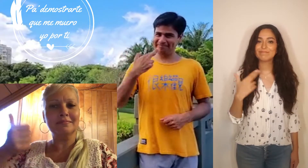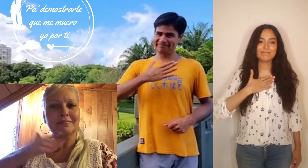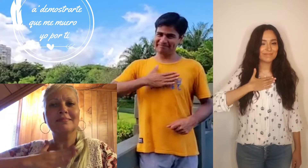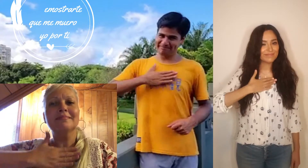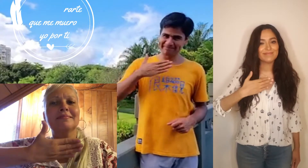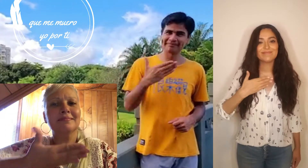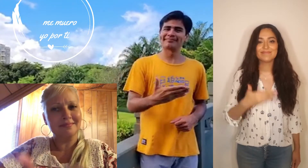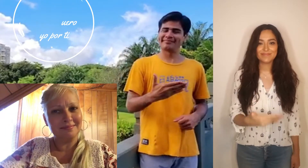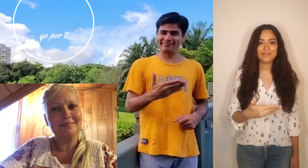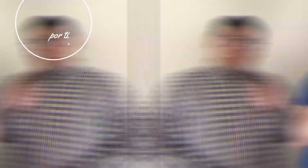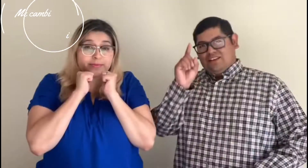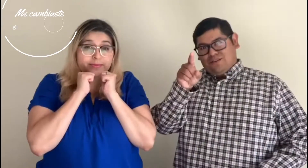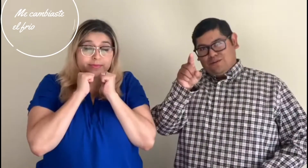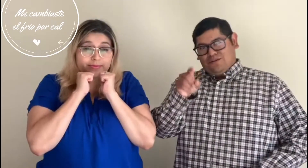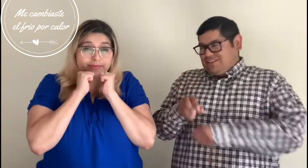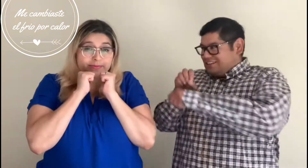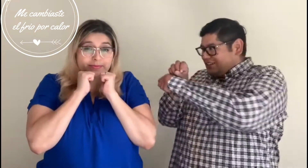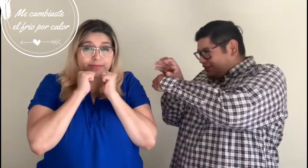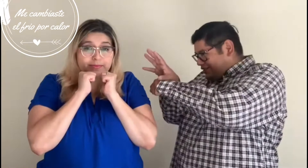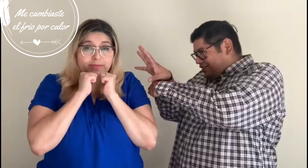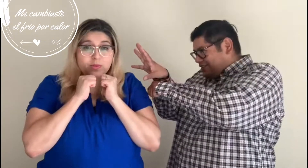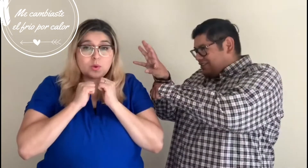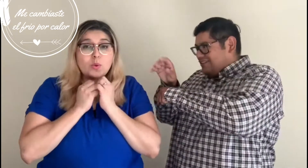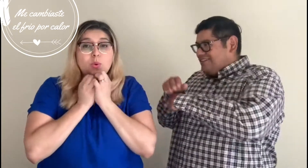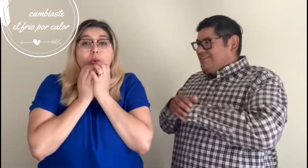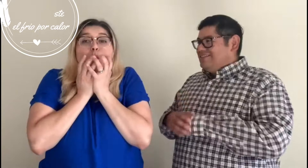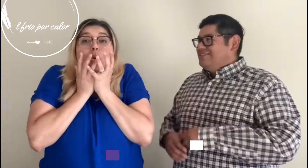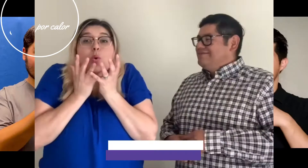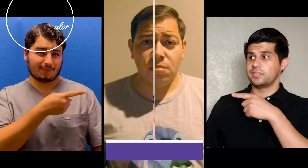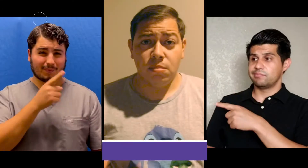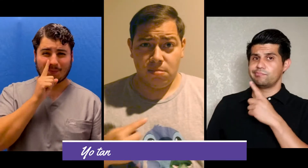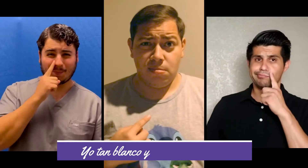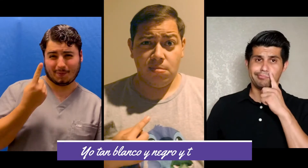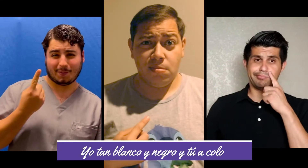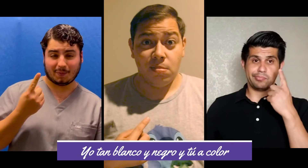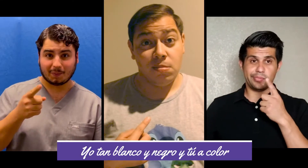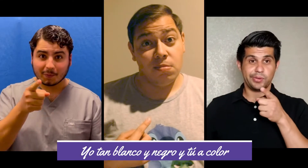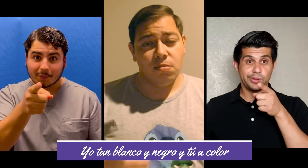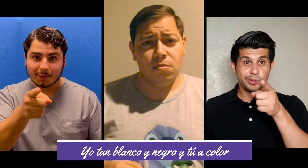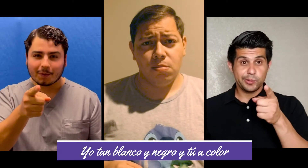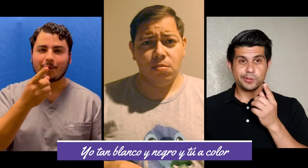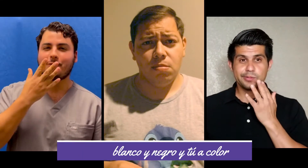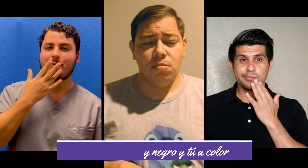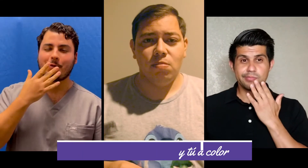ti Me cambiaste el frío por calor, yo tan blanco y negro y tú a color